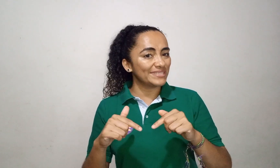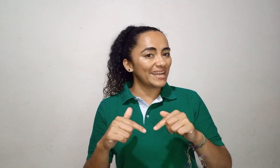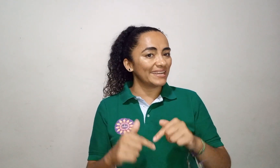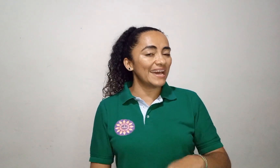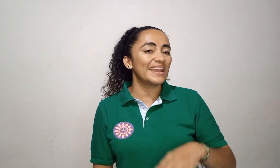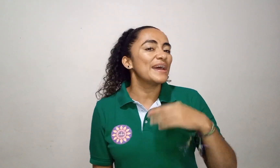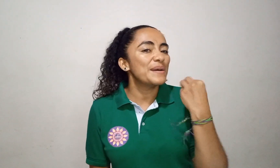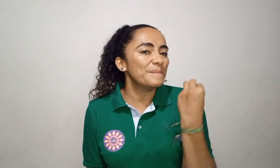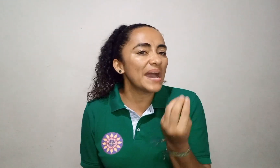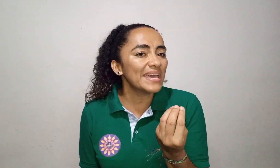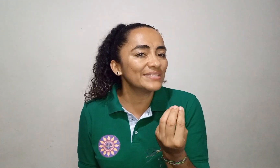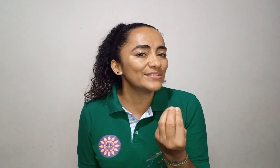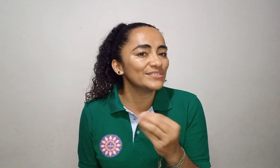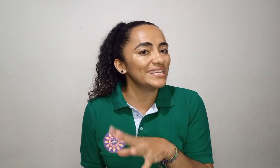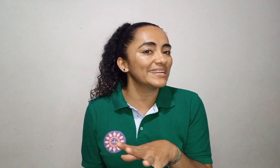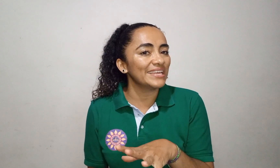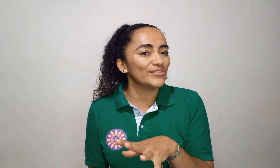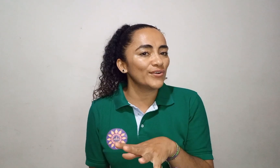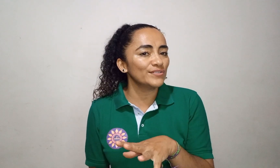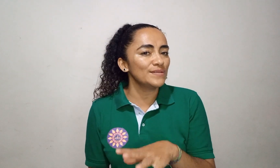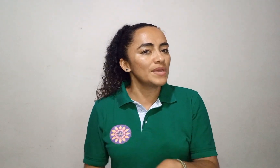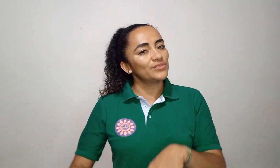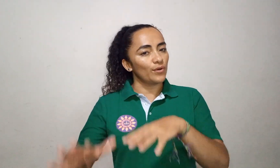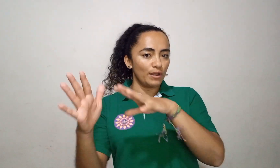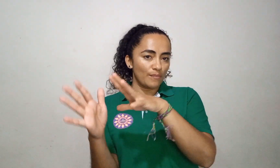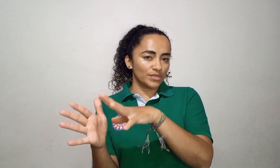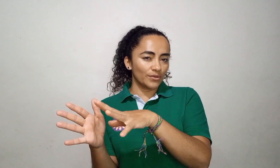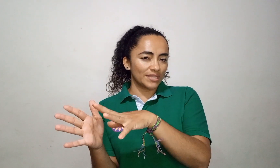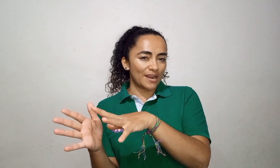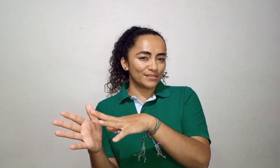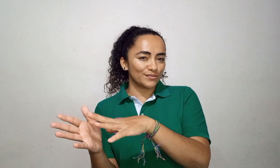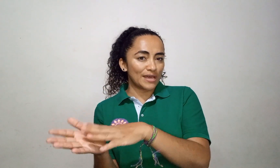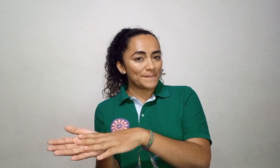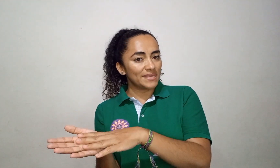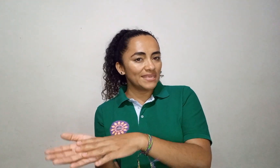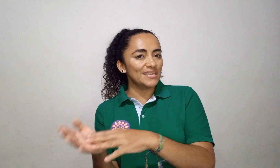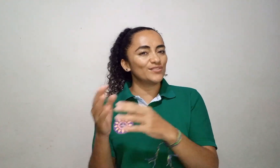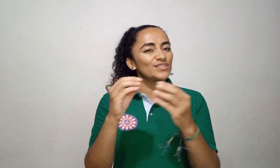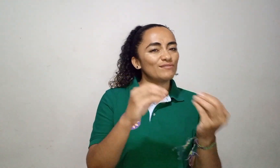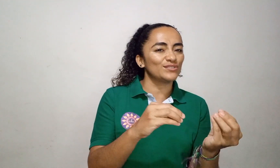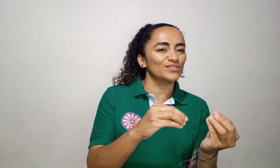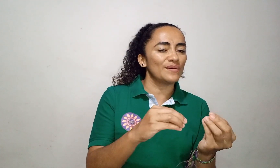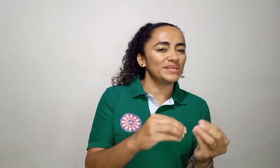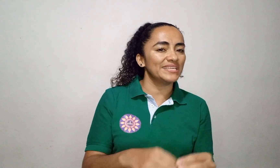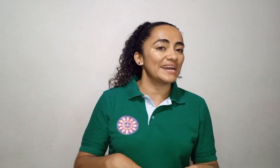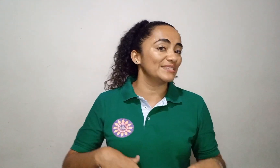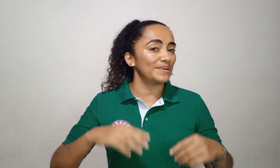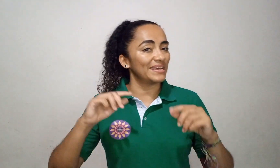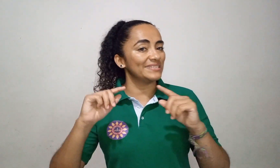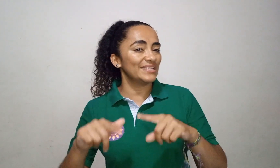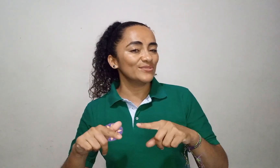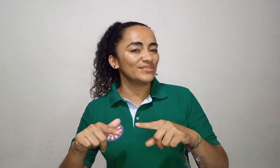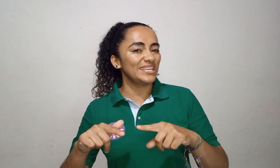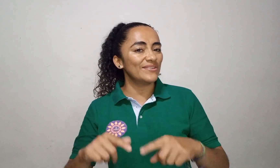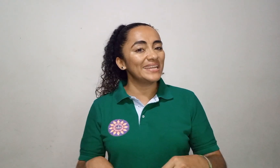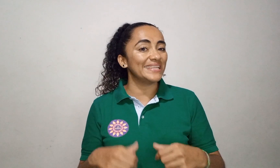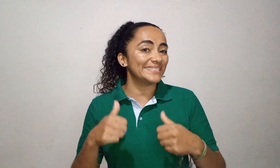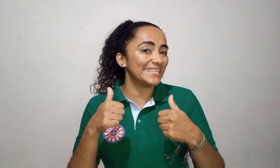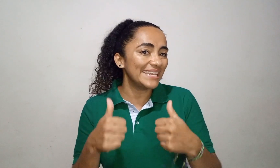este canal? Maestros y Radiando Conocimiento. Le vamos a contar a nuestros amiguitos, a nuestros familiares para que se suscriban, les den